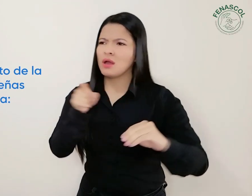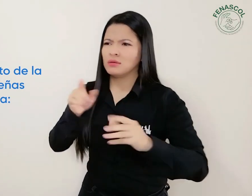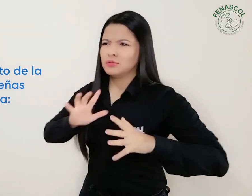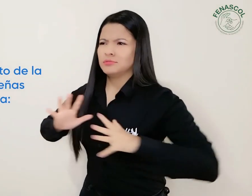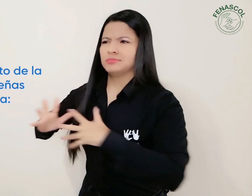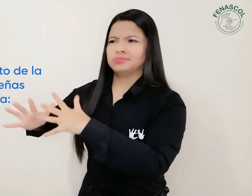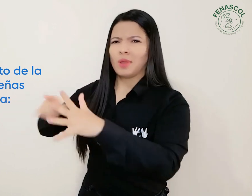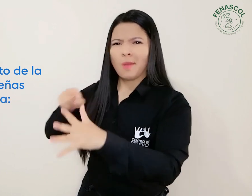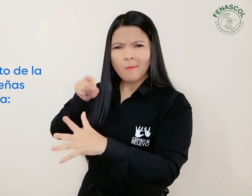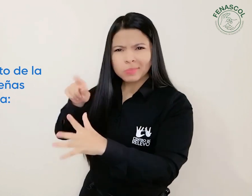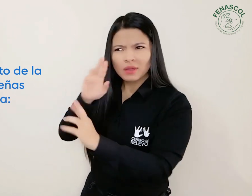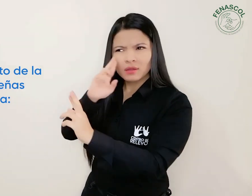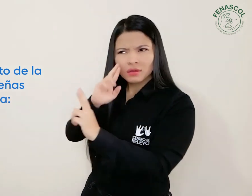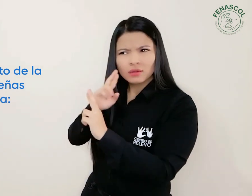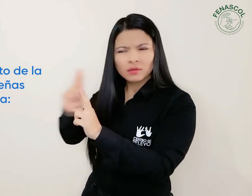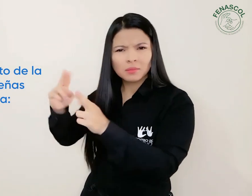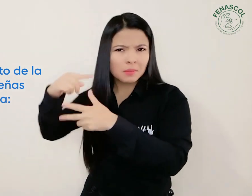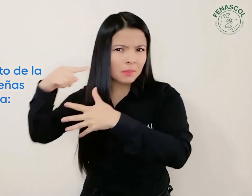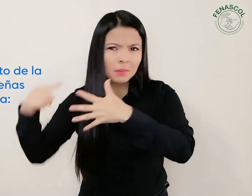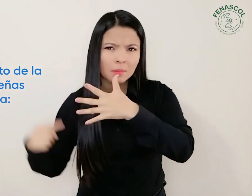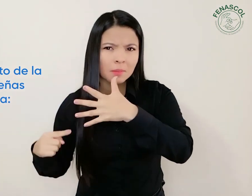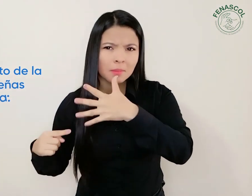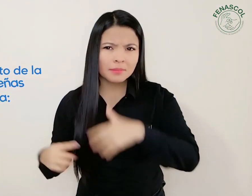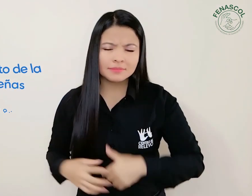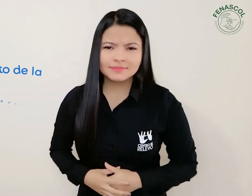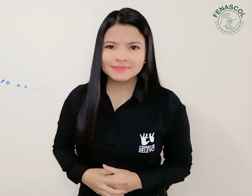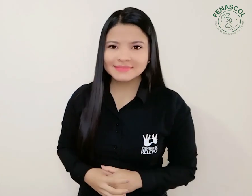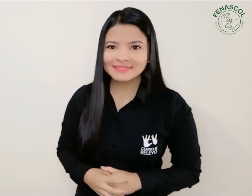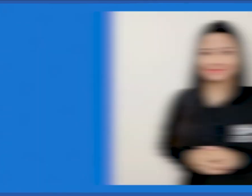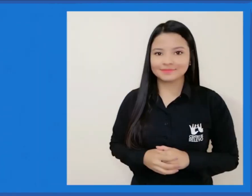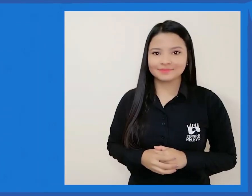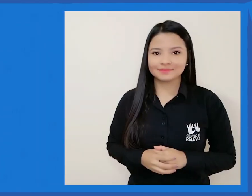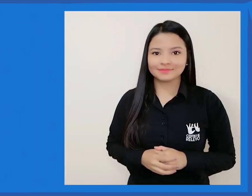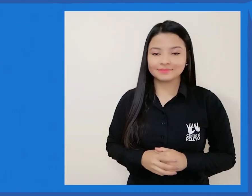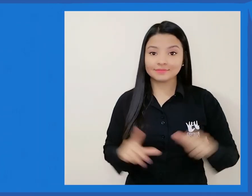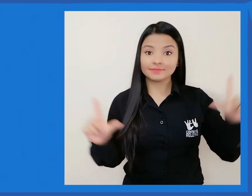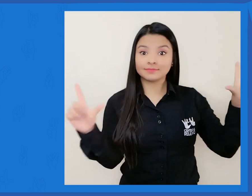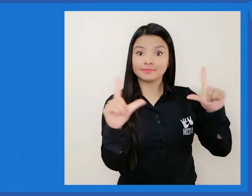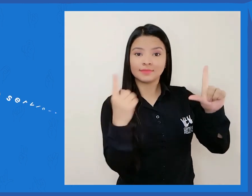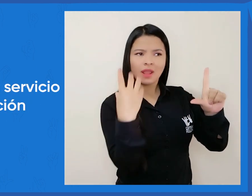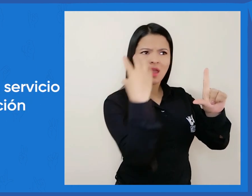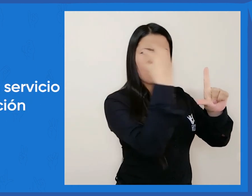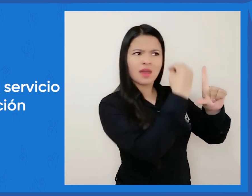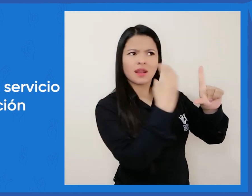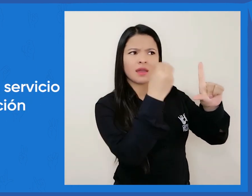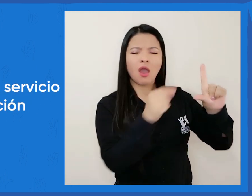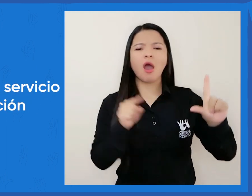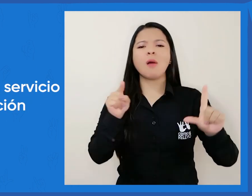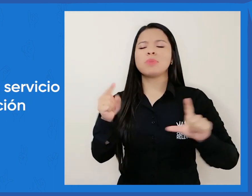hablante del español que logros se han tenido la lengua de señas la televisión en español con lengua de señas